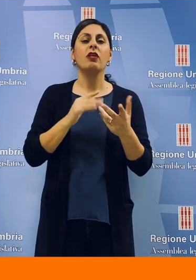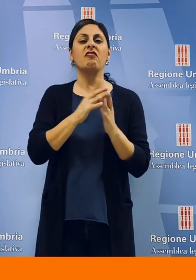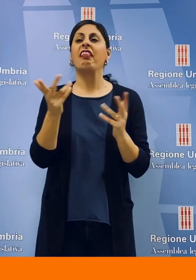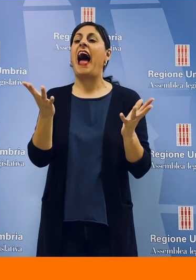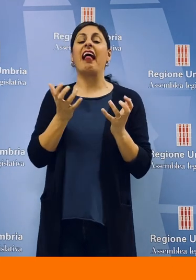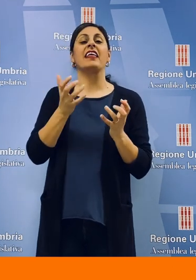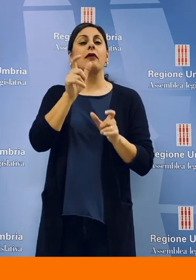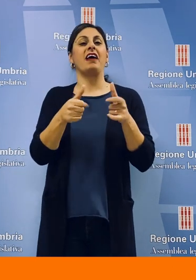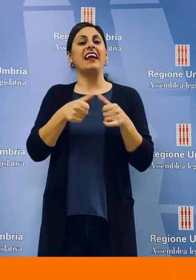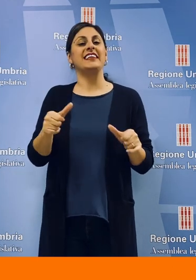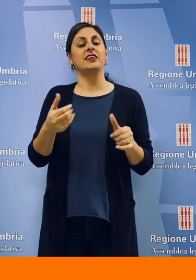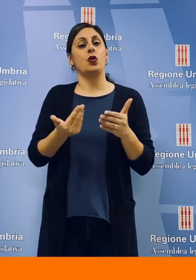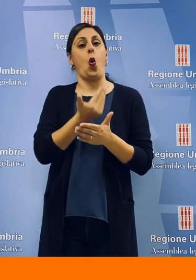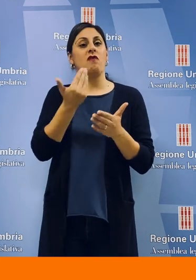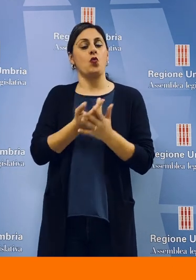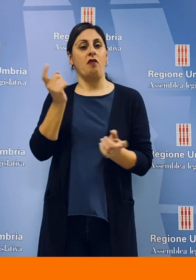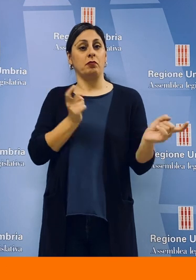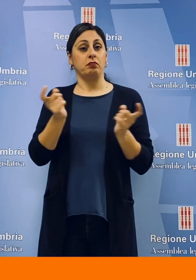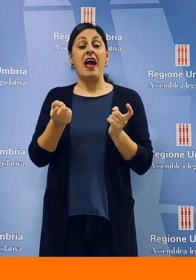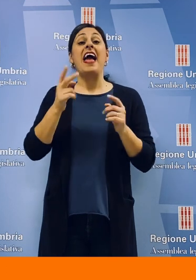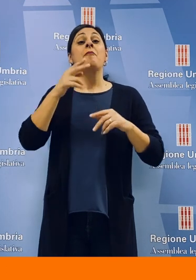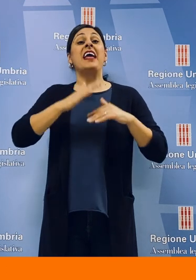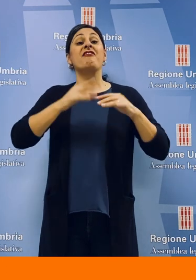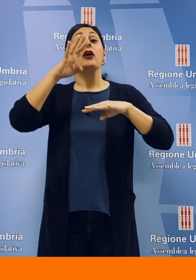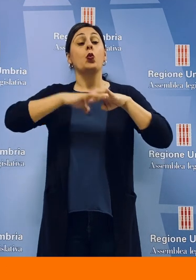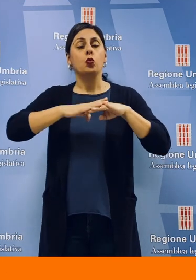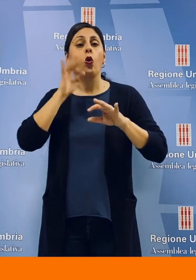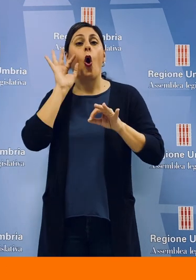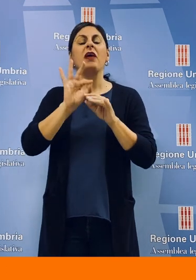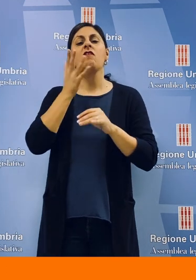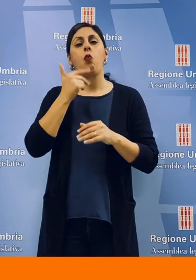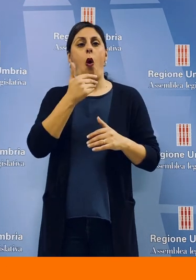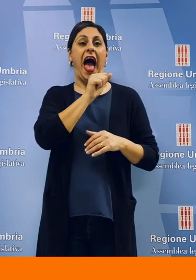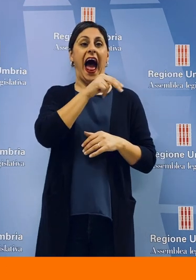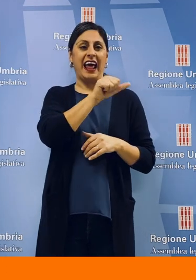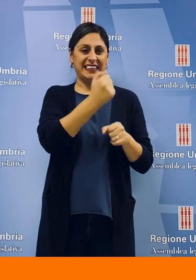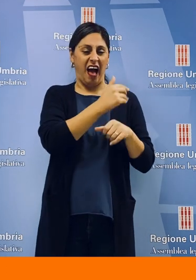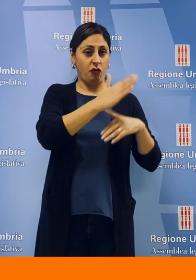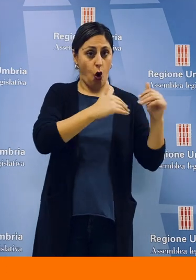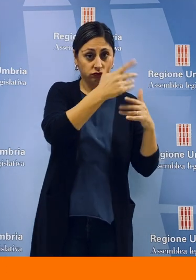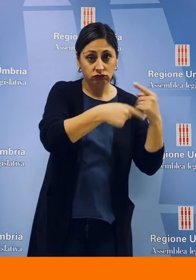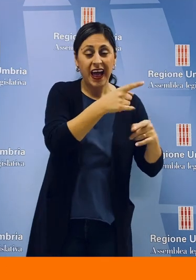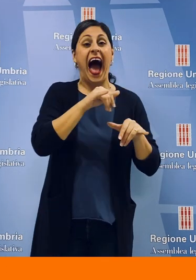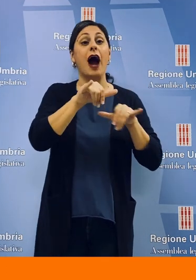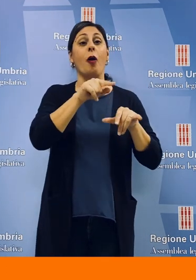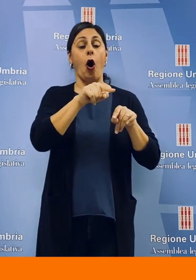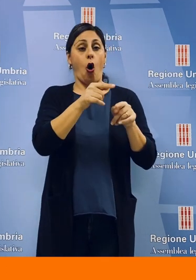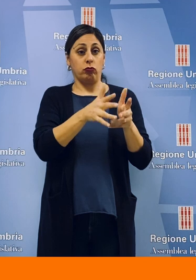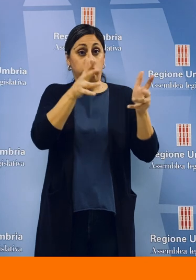a essere attrattiva per i nuovi residenti. Per le infrastrutture l'obiettivo è terminare i lavori di ANAS, ampliare l'aeroporto, ottenere l